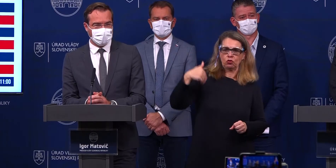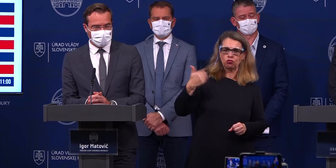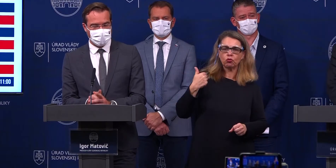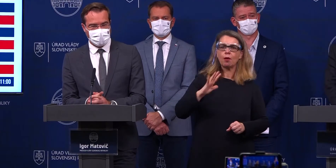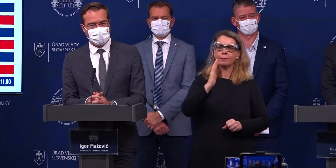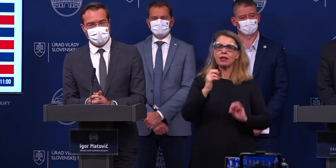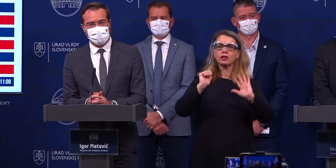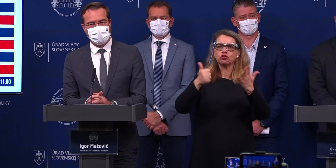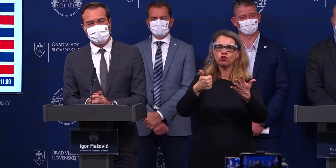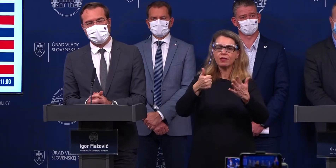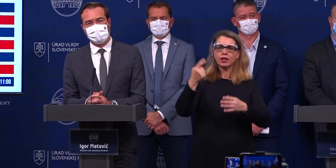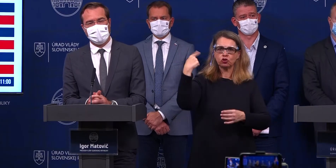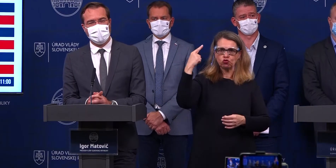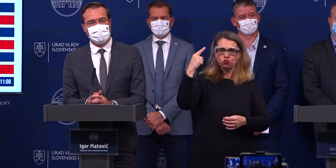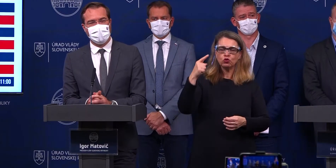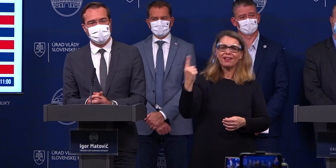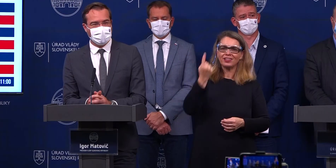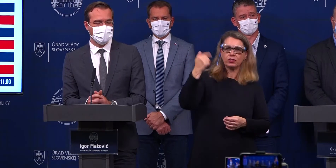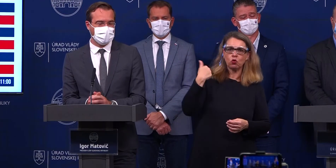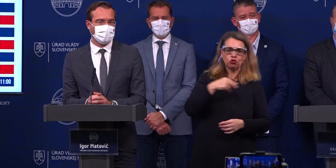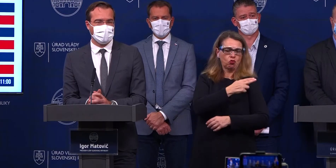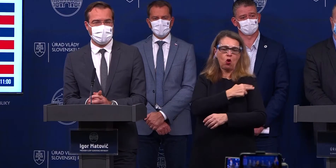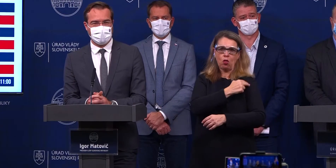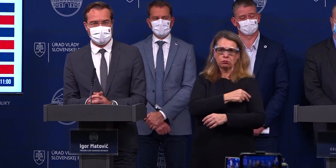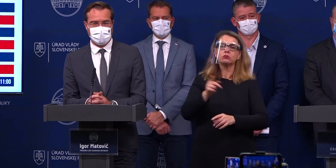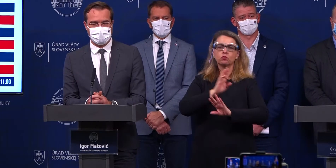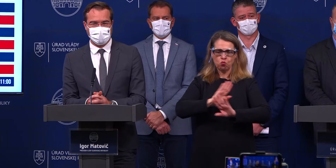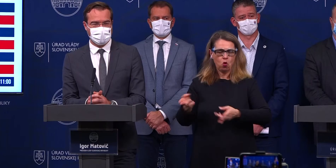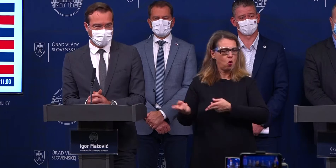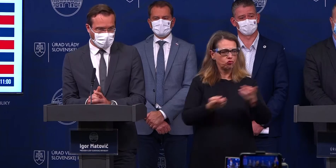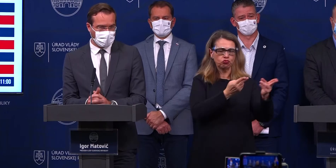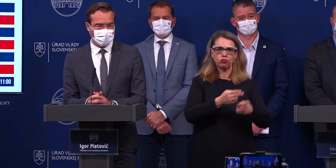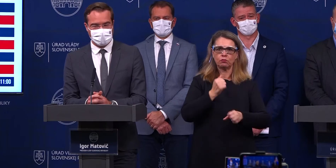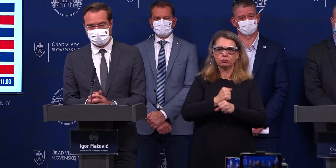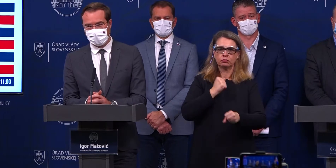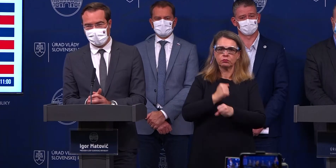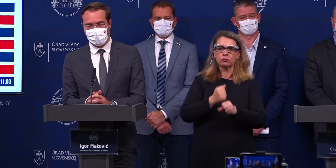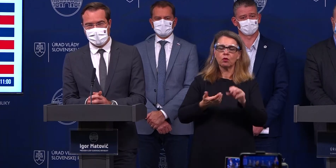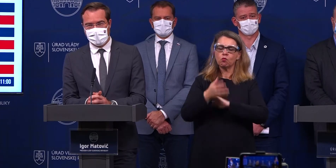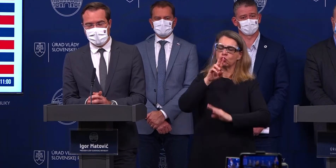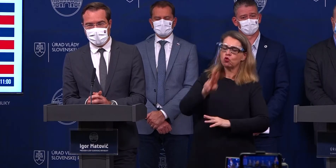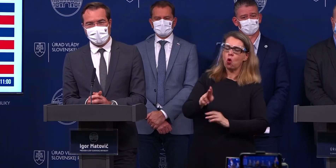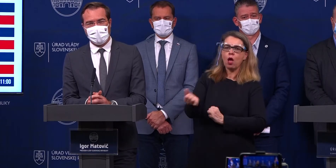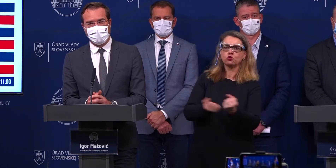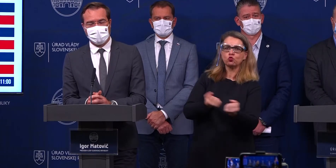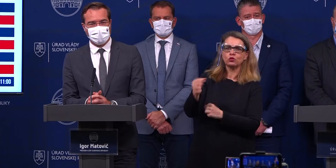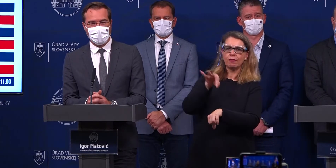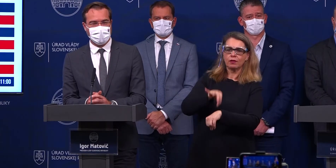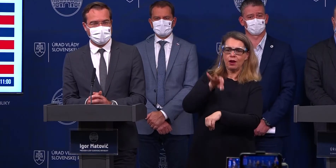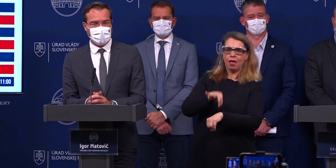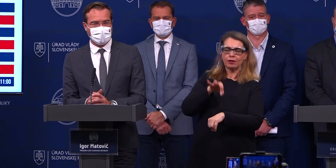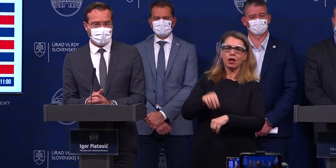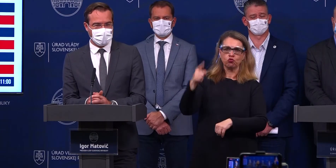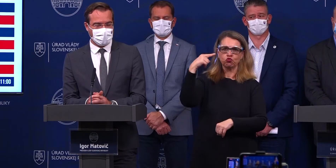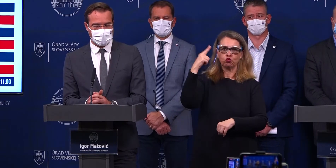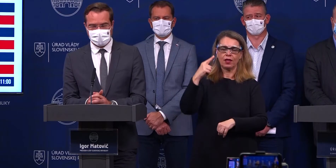šiestaci budú môcť nastúpiť do zdravotníckých zariadení, budú môcť poskytovať zdravotnú starostlivosť pod dohľadom skúsených lekárov. Toto je